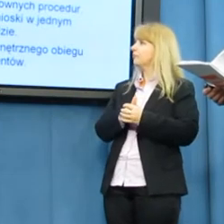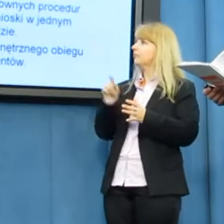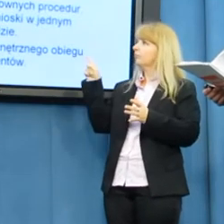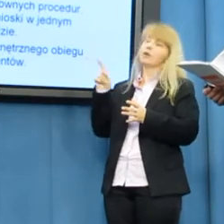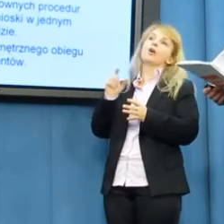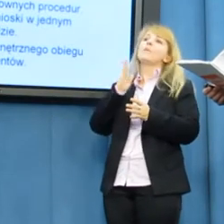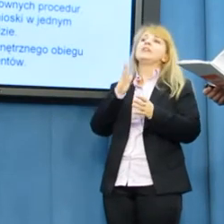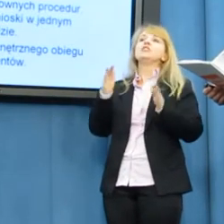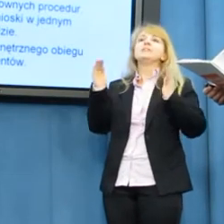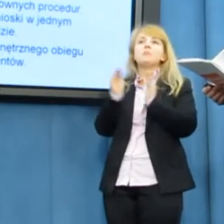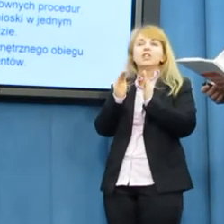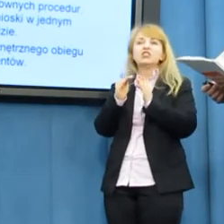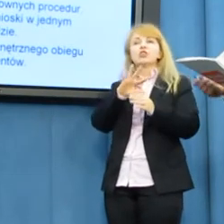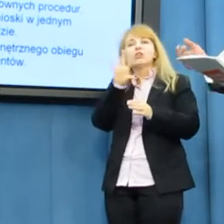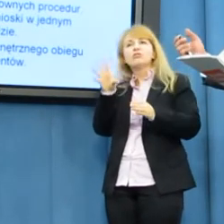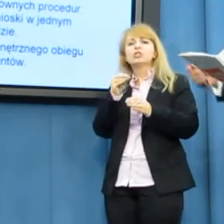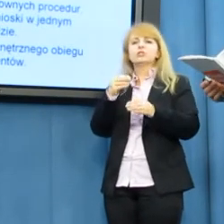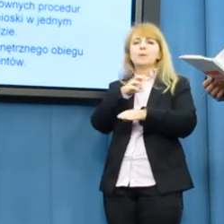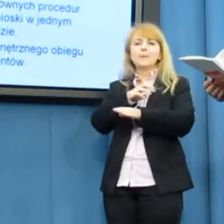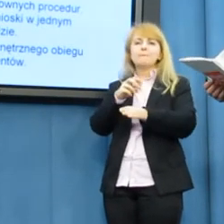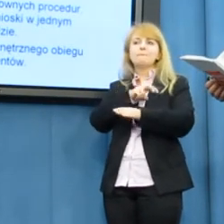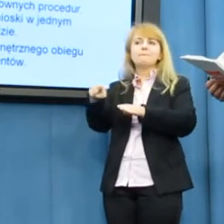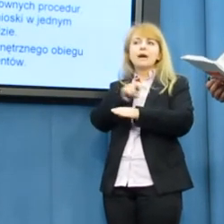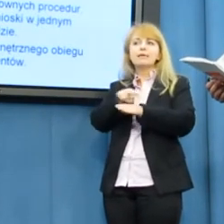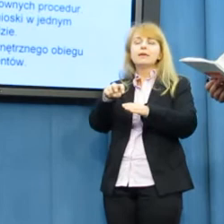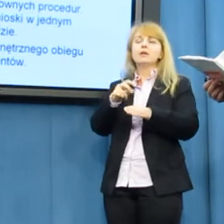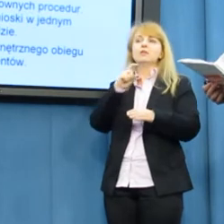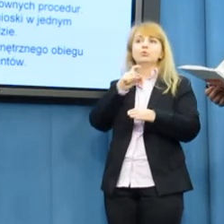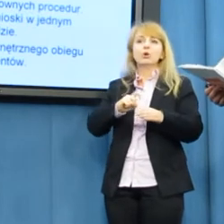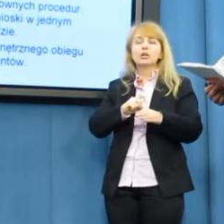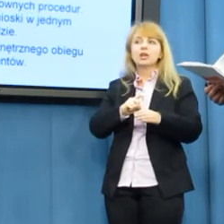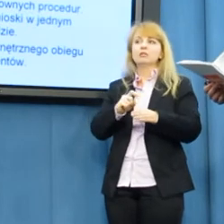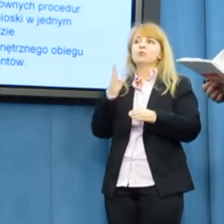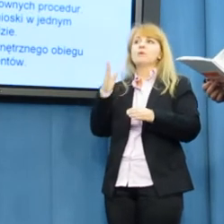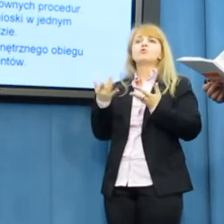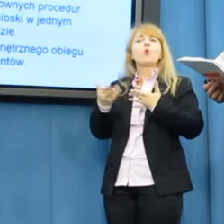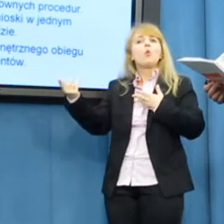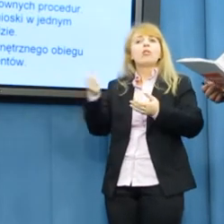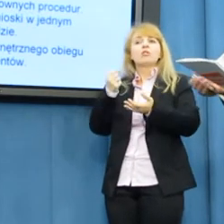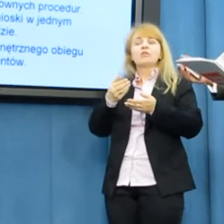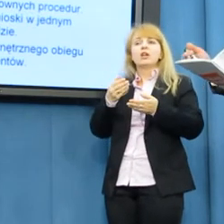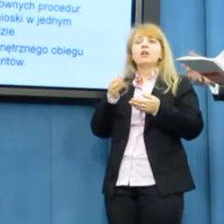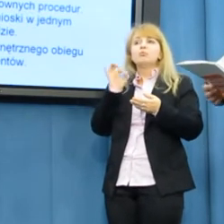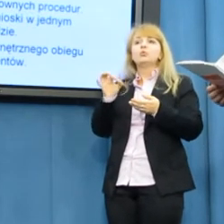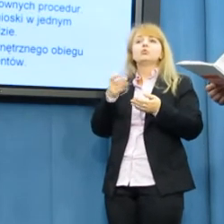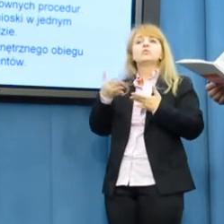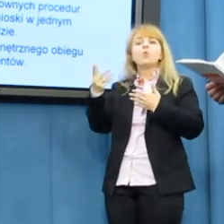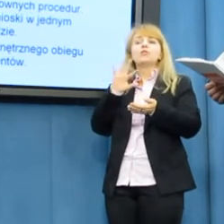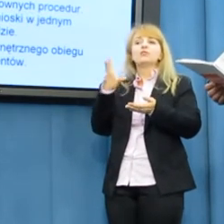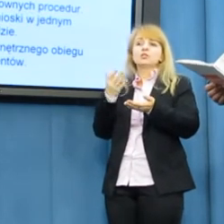to oczywiście bariery biurokratyczne, uprości stosowane procedury dotychczas, rolnicy nie będą musieli